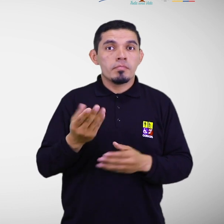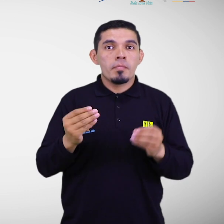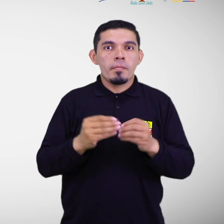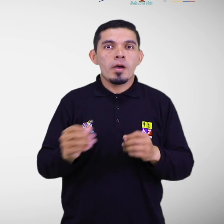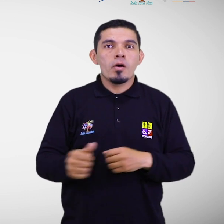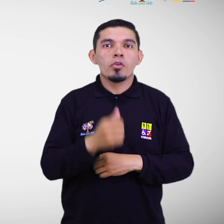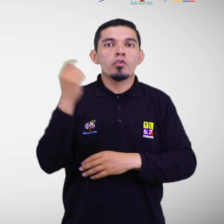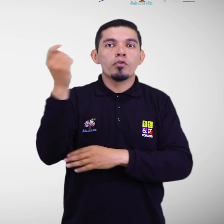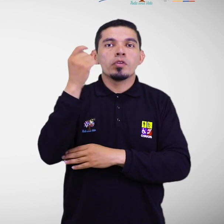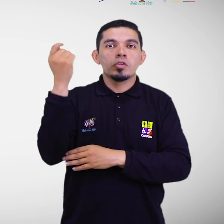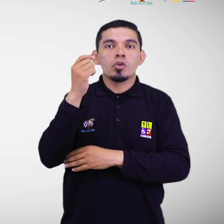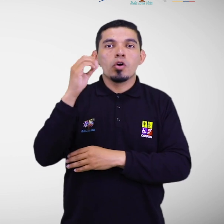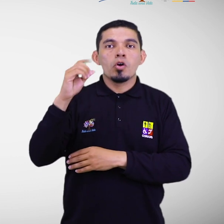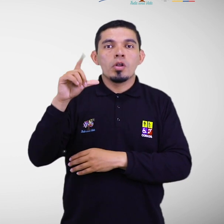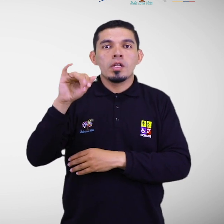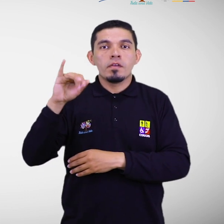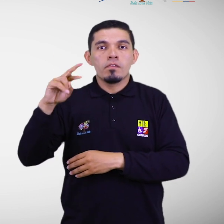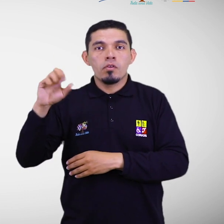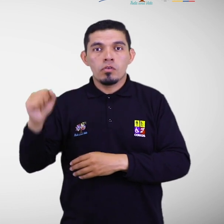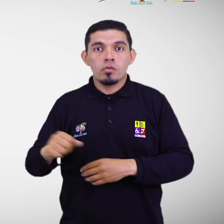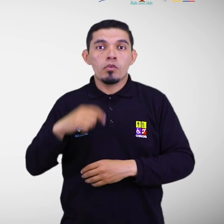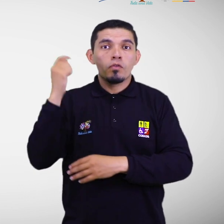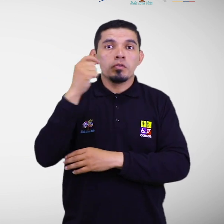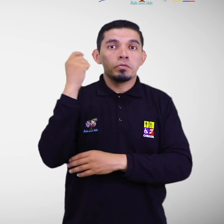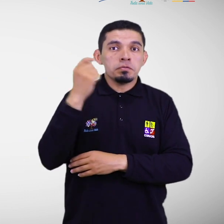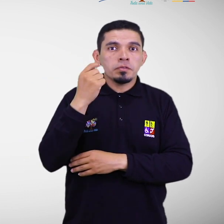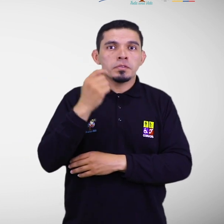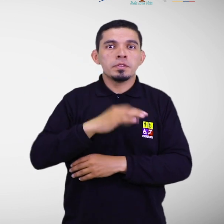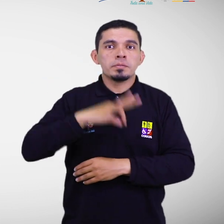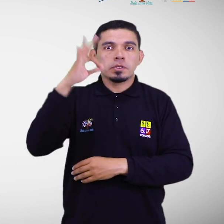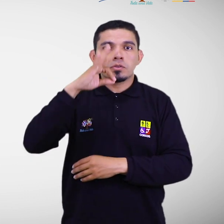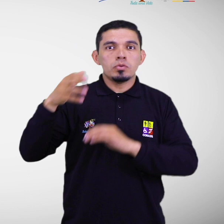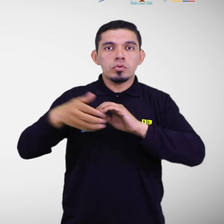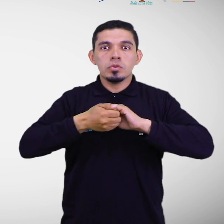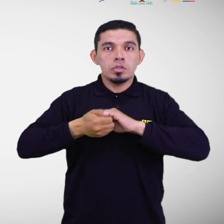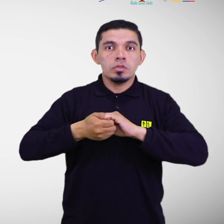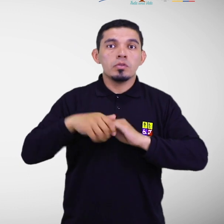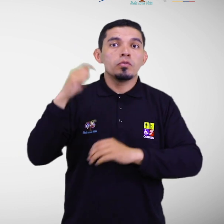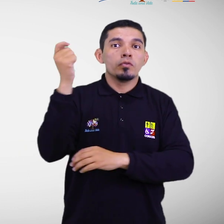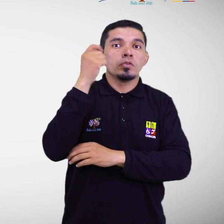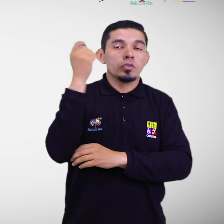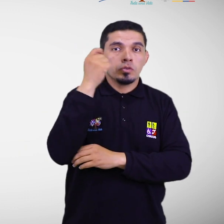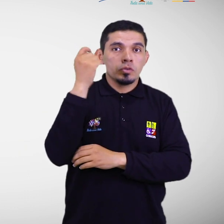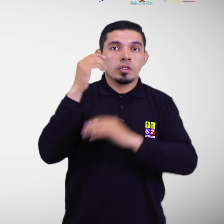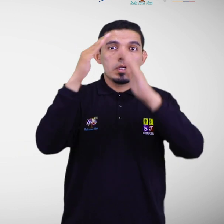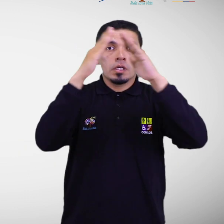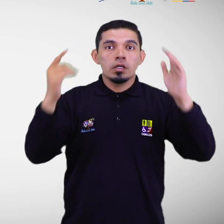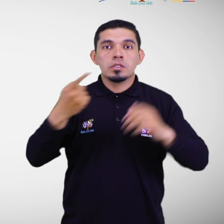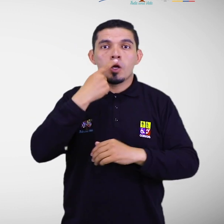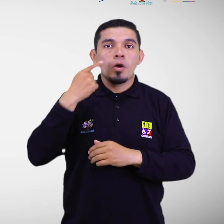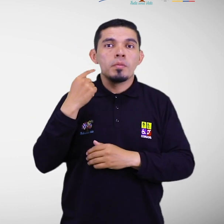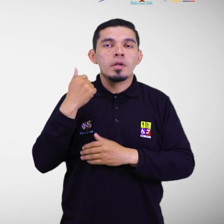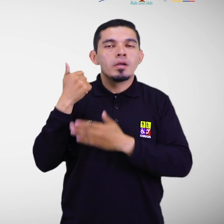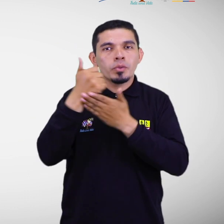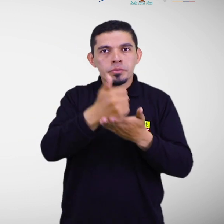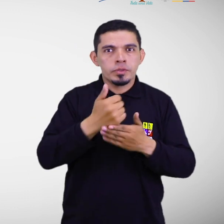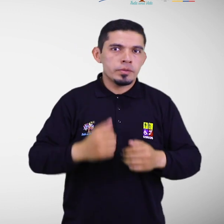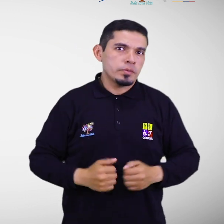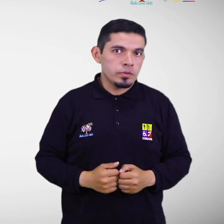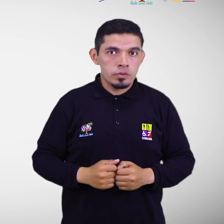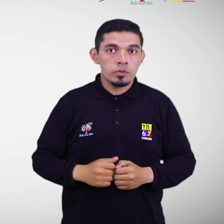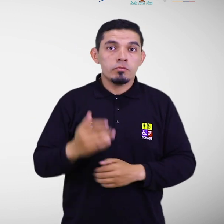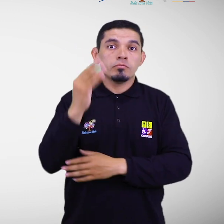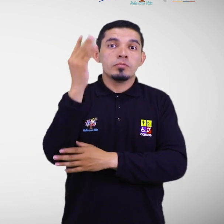Huerto de los Olivos. Fundación Espíritu Solidario. Fundación Casas del Hombre Doliente. Fundación